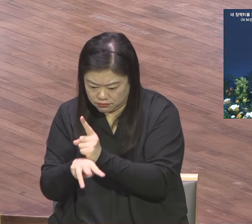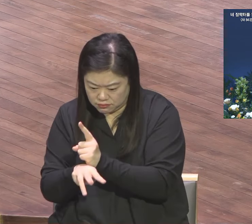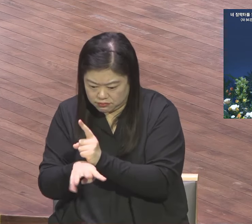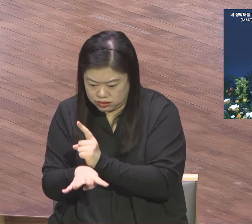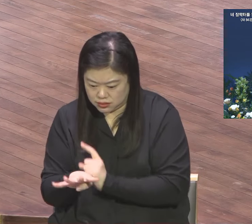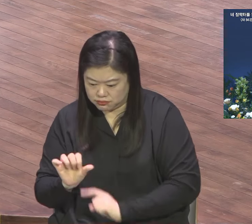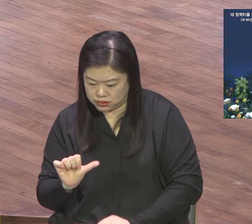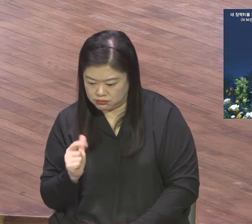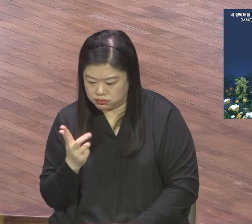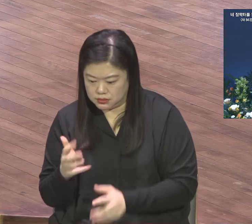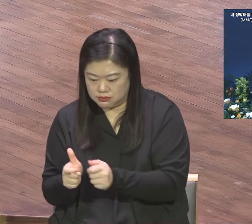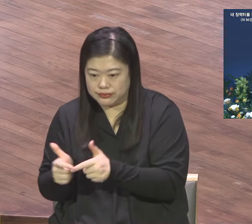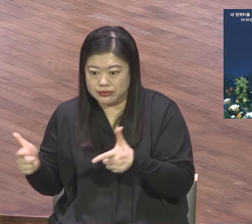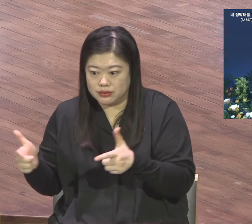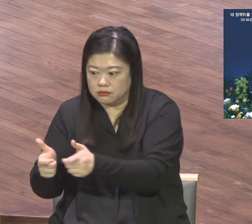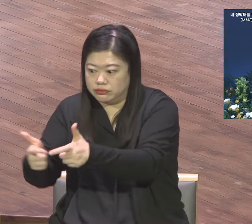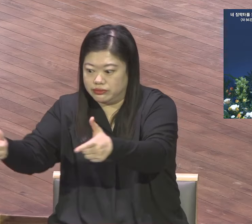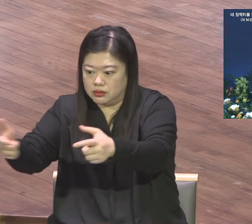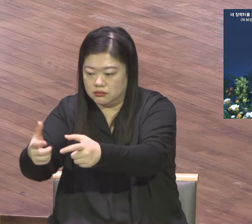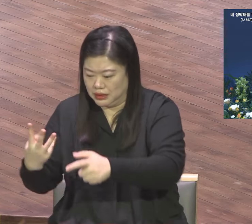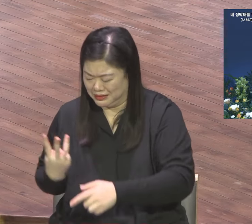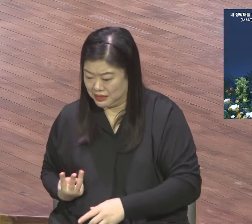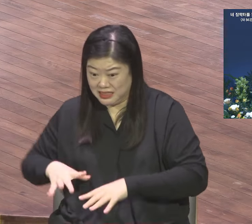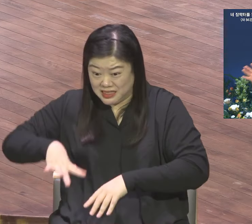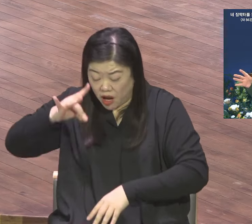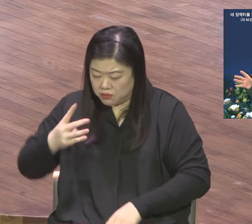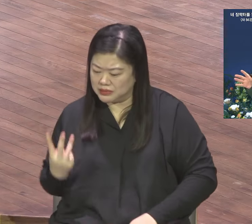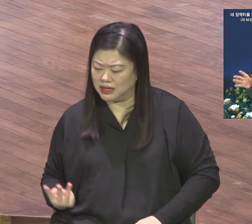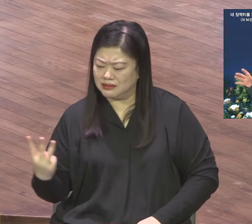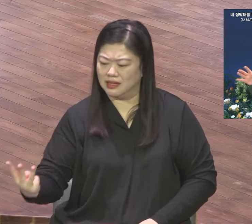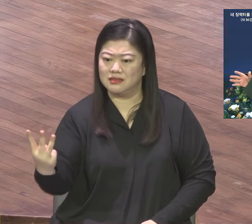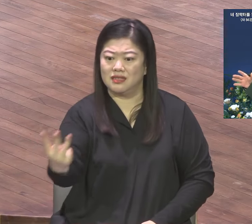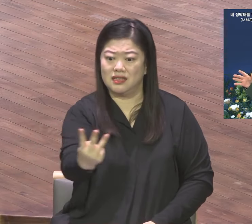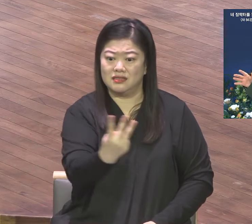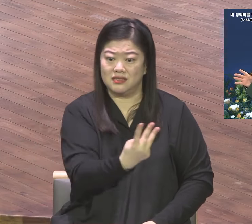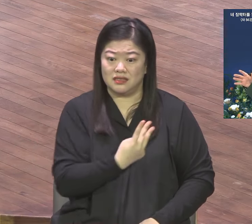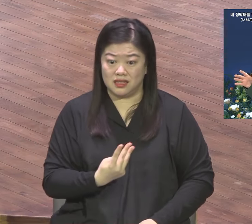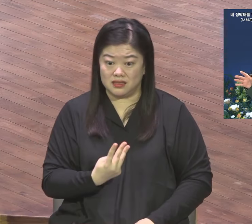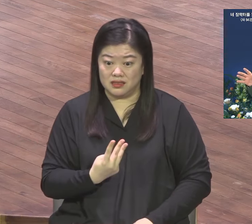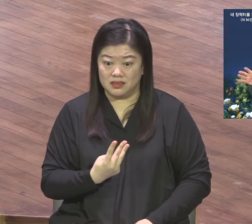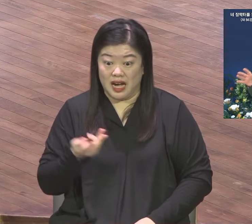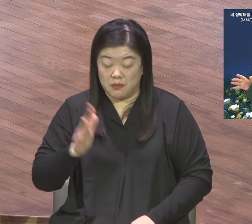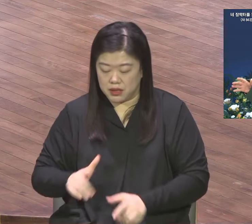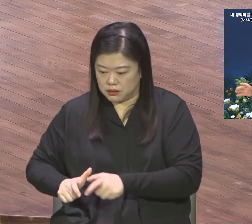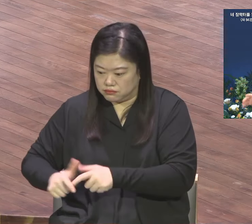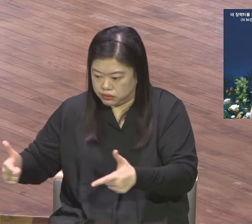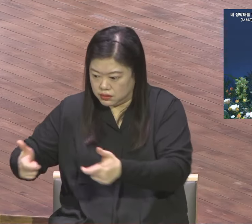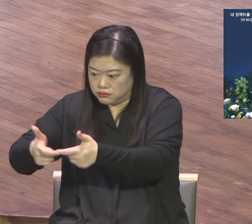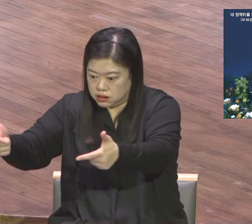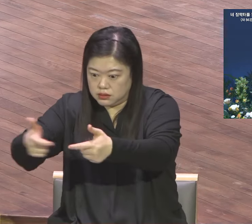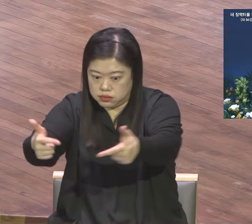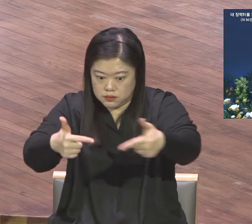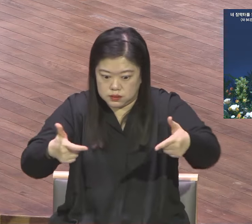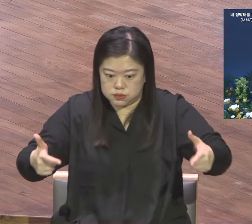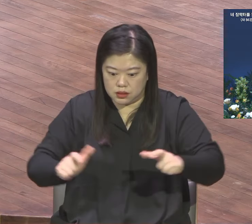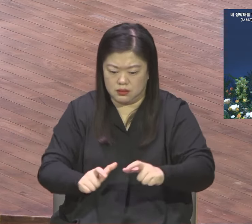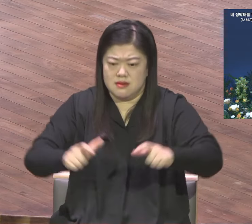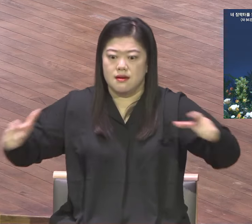넓히는 것이 사천망대 운동 입니다. 지역 장막터를 넓혀라 사천망대 운동 펼쳐나가라 2, 3, 7 현장에